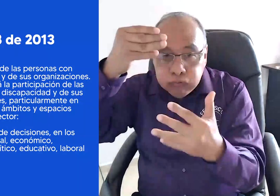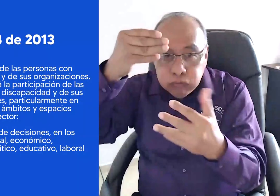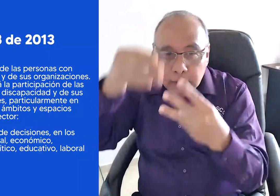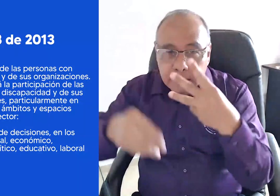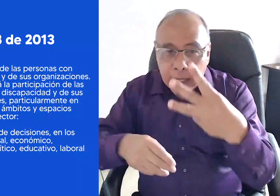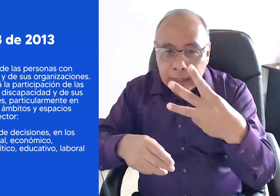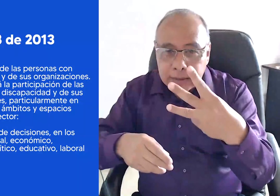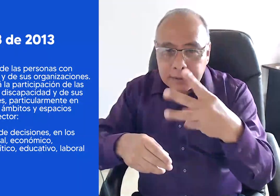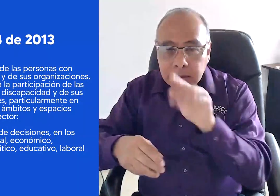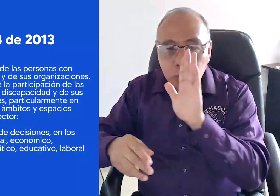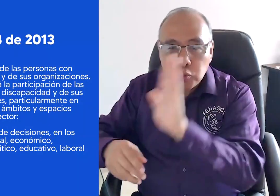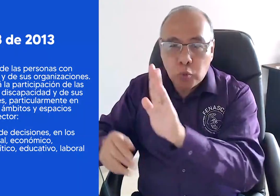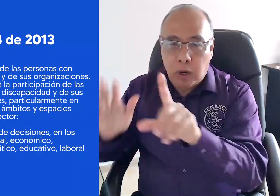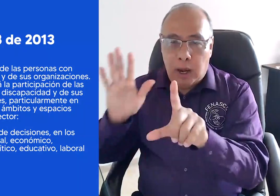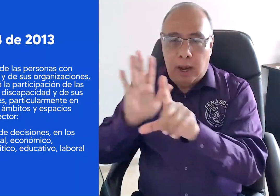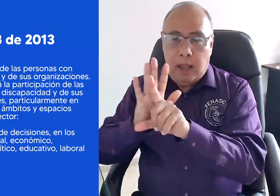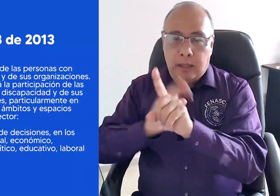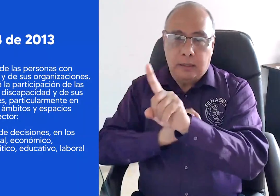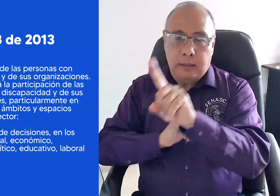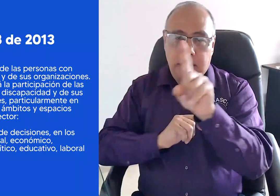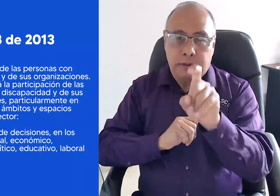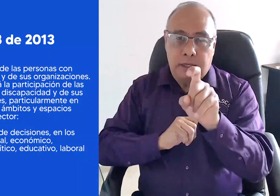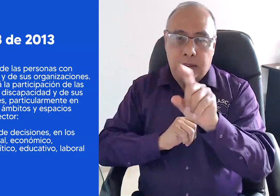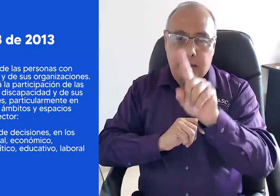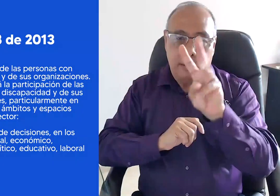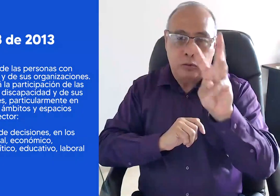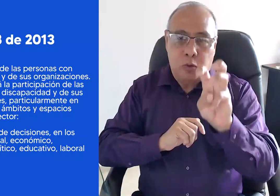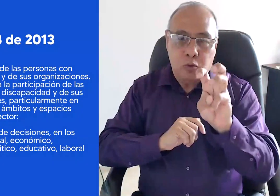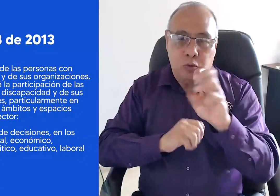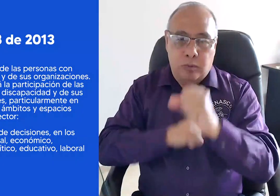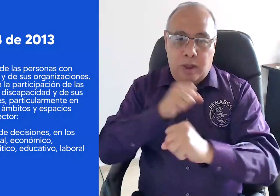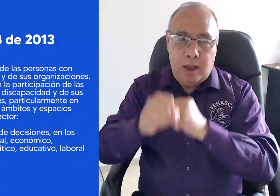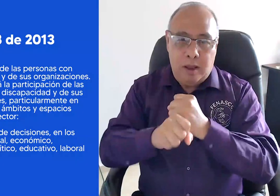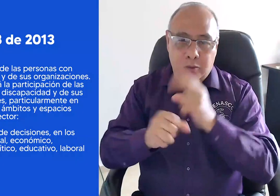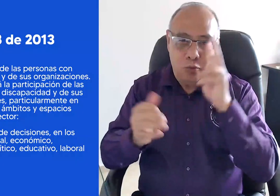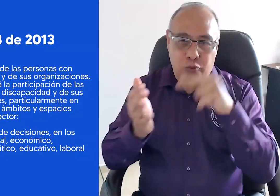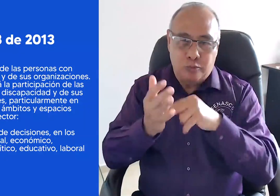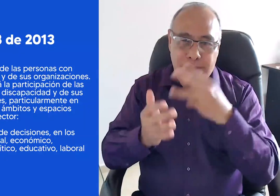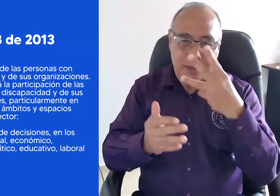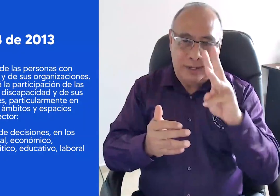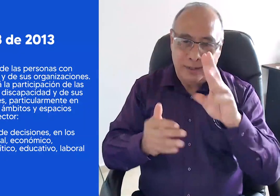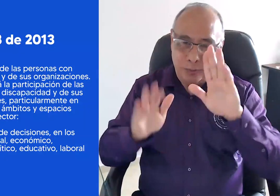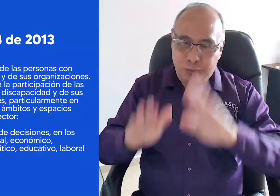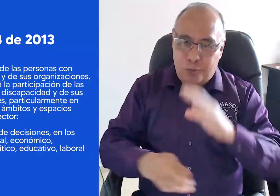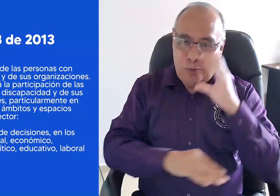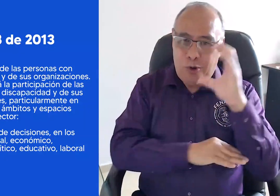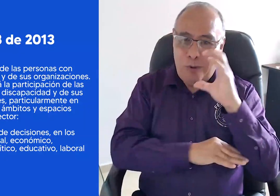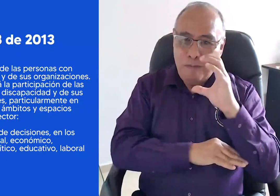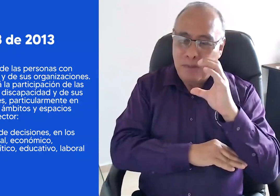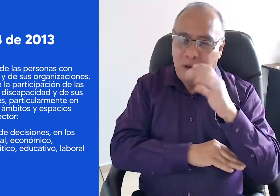número 3 de la ley 16-18 del año 2013. Esta